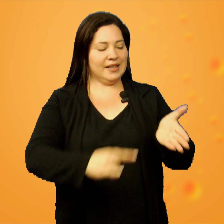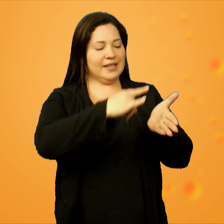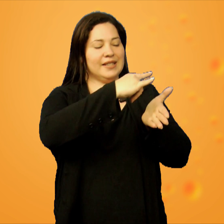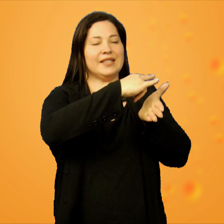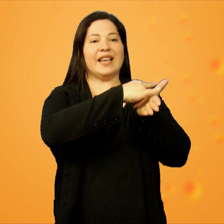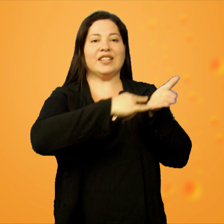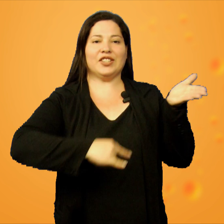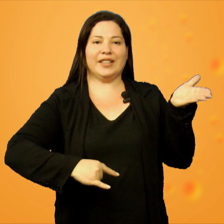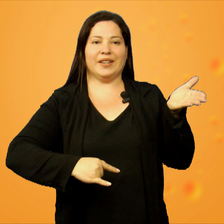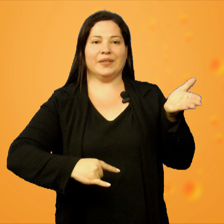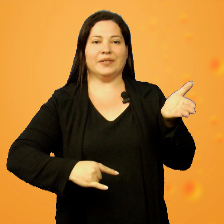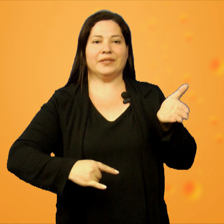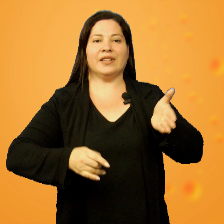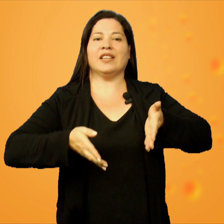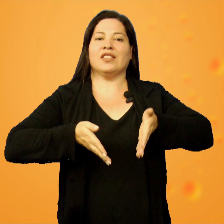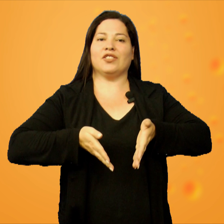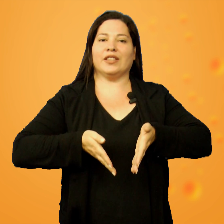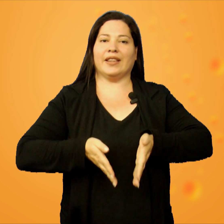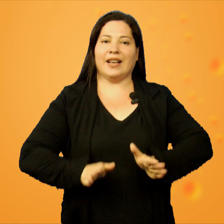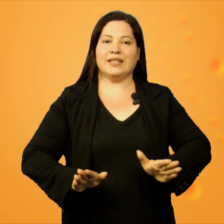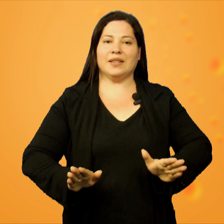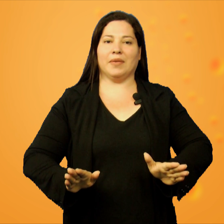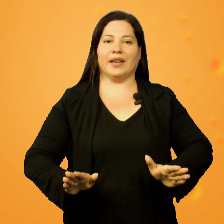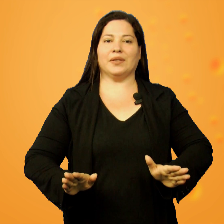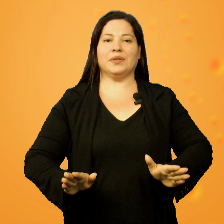Certidão de nascimento.